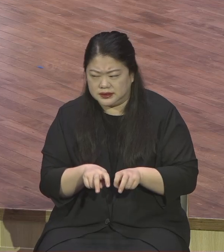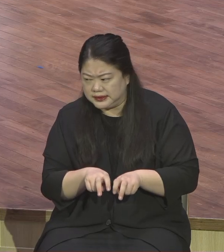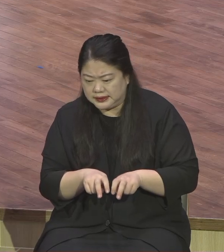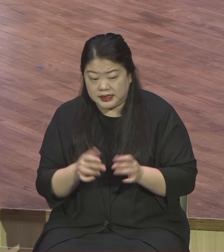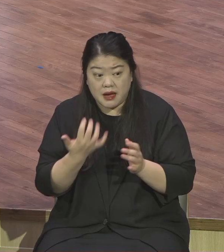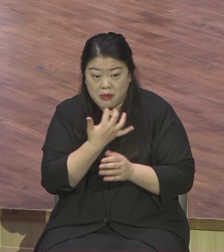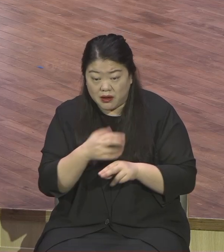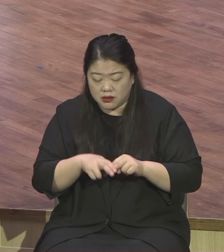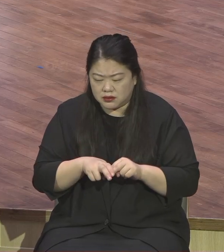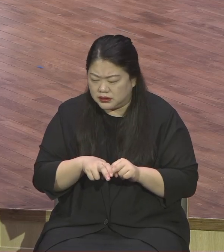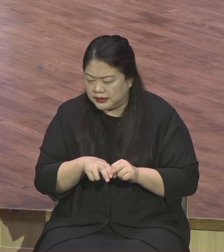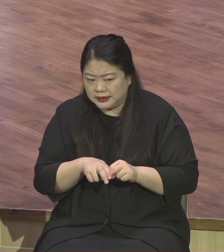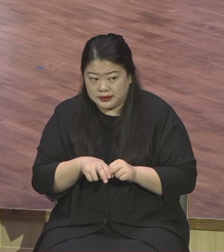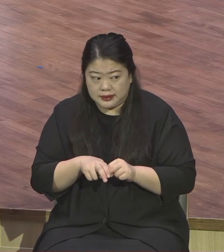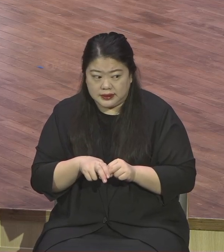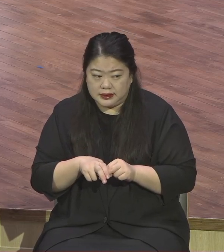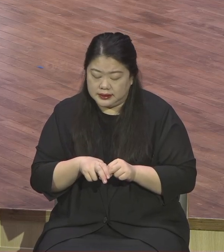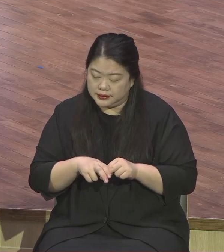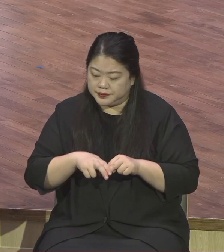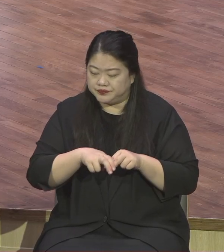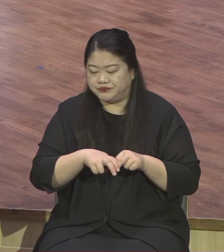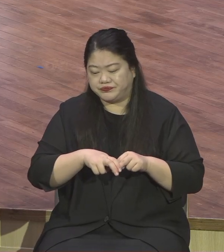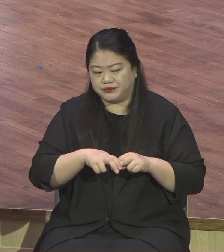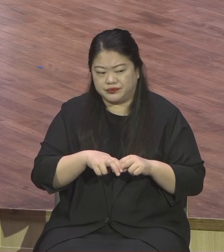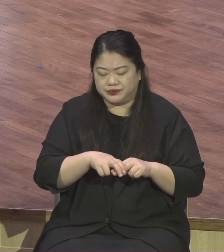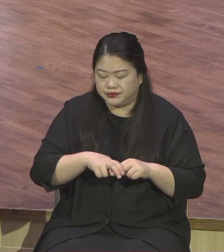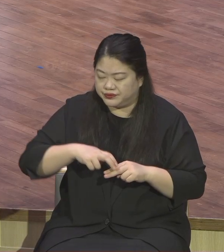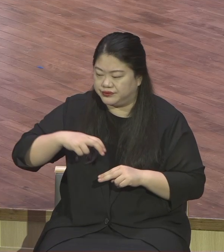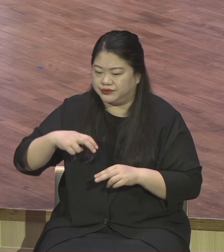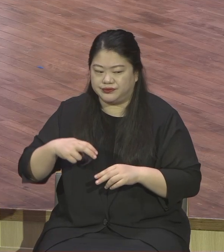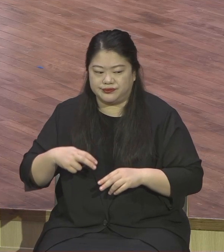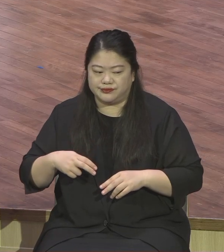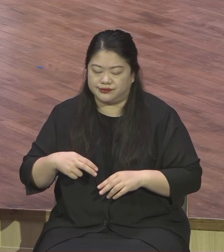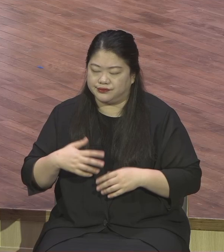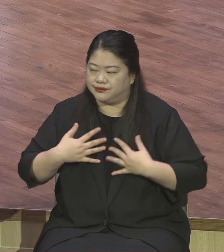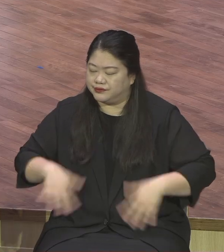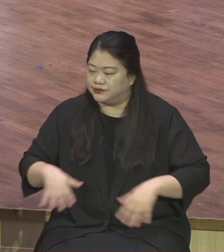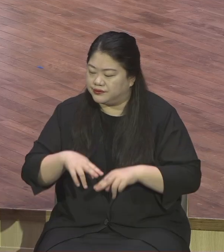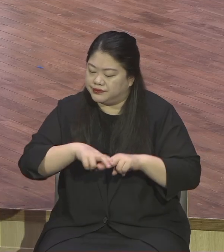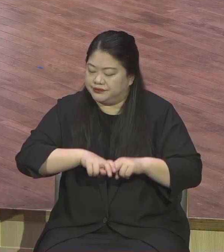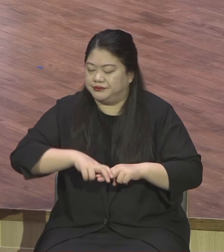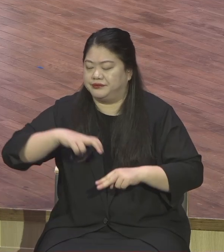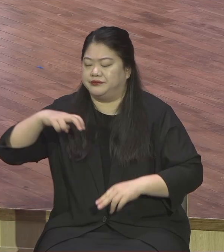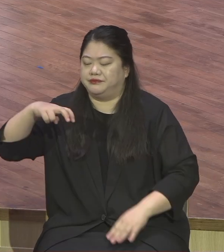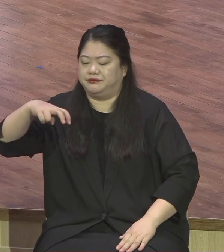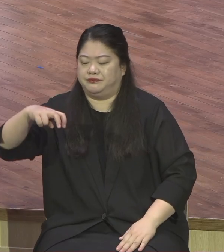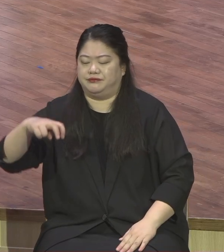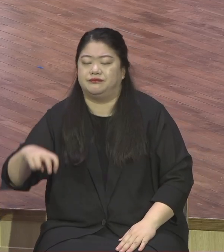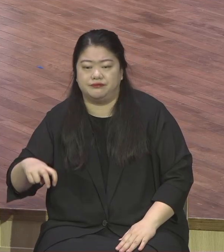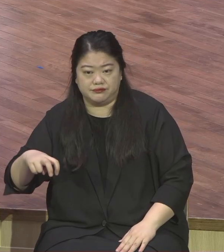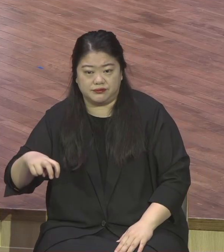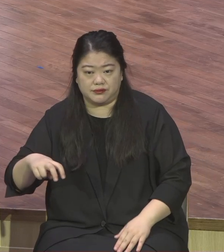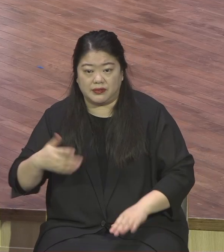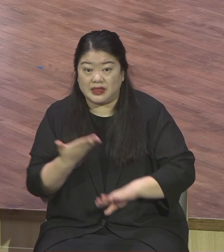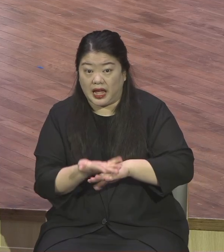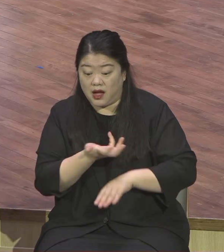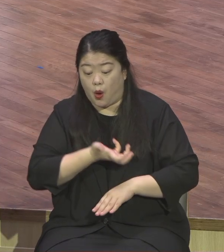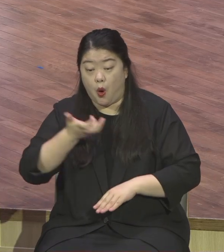끝났으면 좋을 텐데 또 갔더니 옆에 쳤던 사람들이 너 말투 보니까